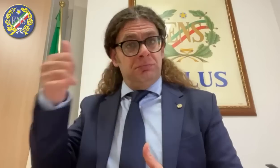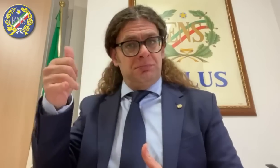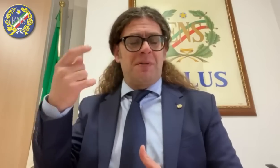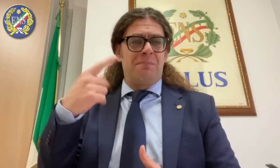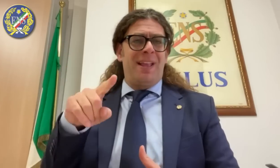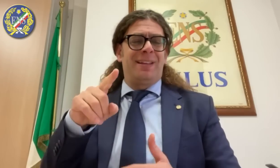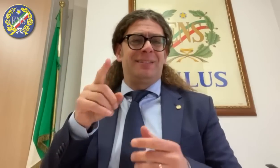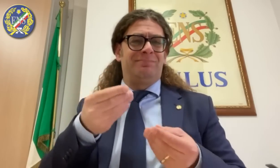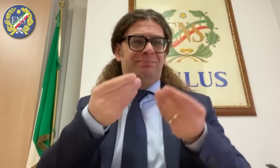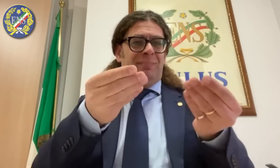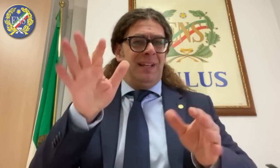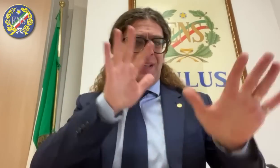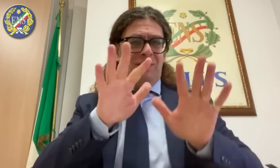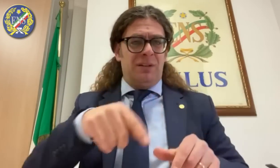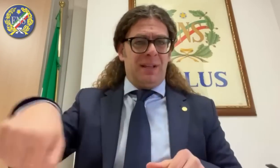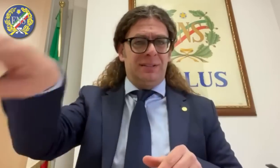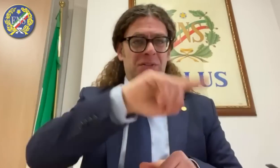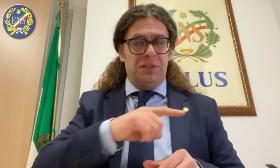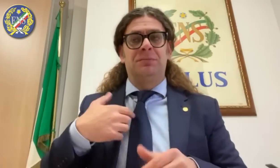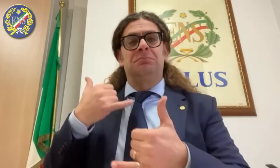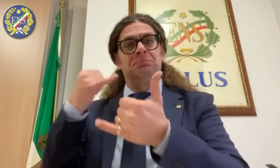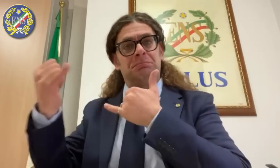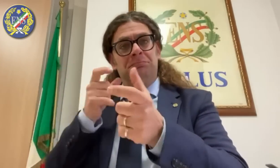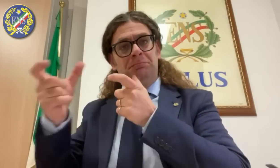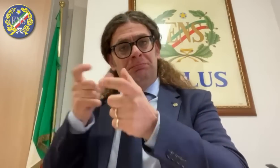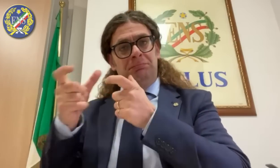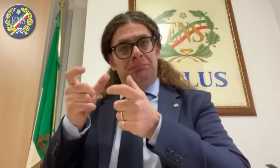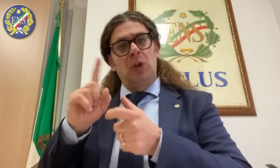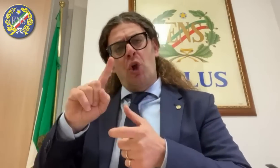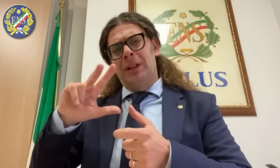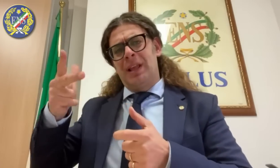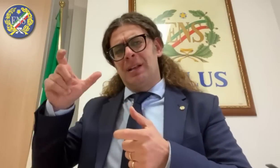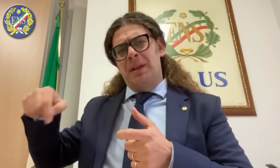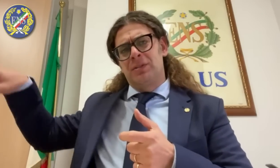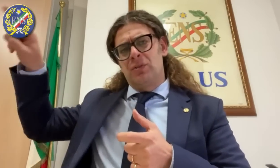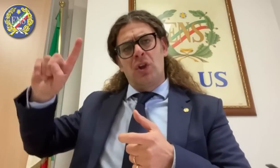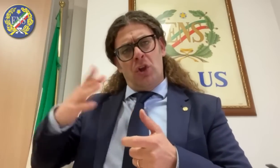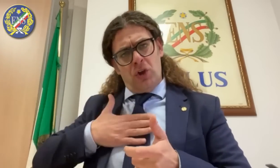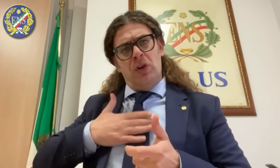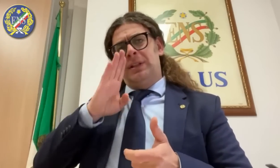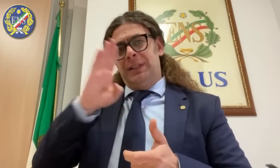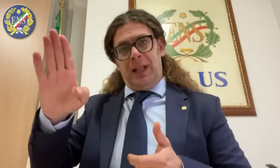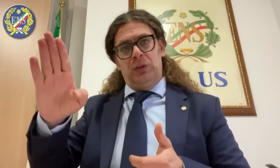informazioni corrette. Abbiamo avuto uno scambio telefonico diretto, non ho incaricato terze persone di